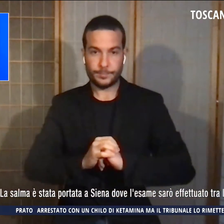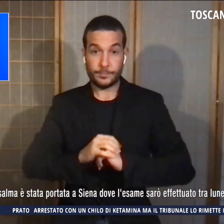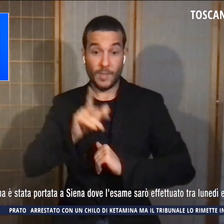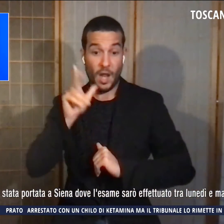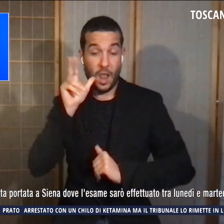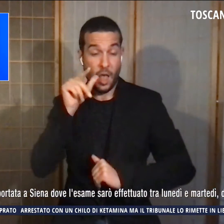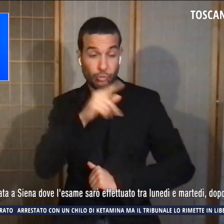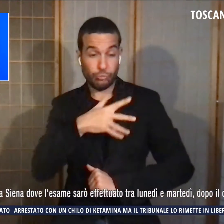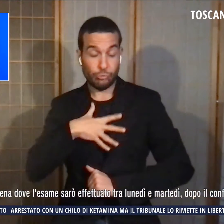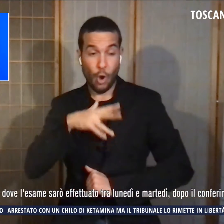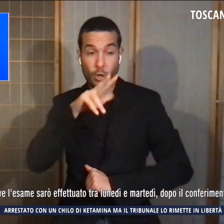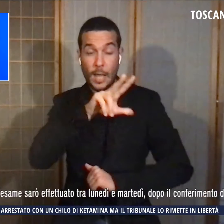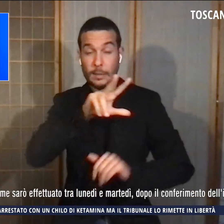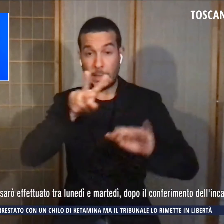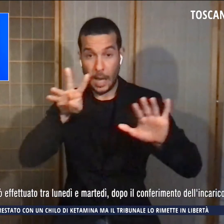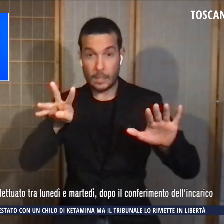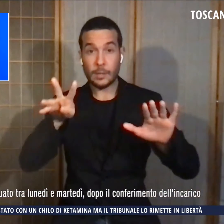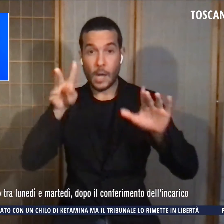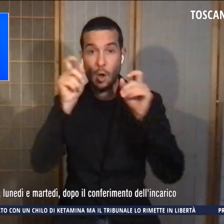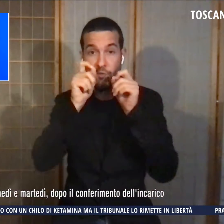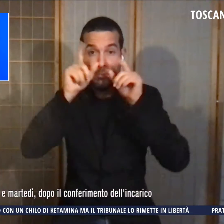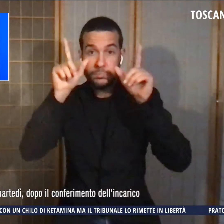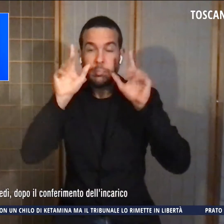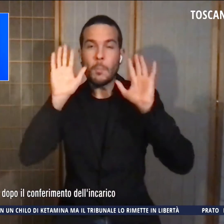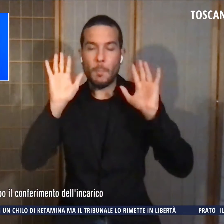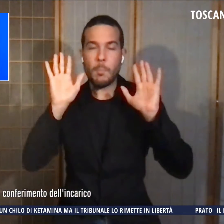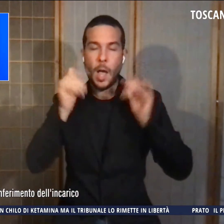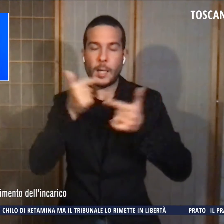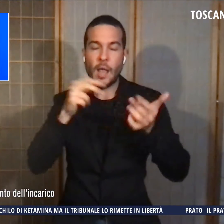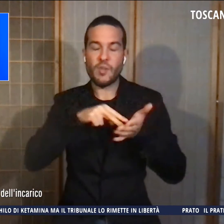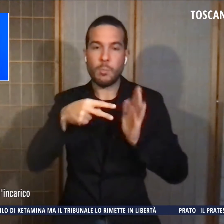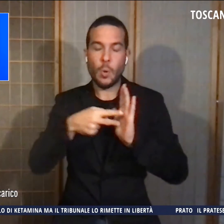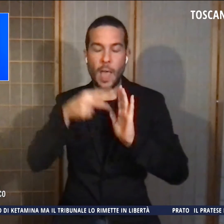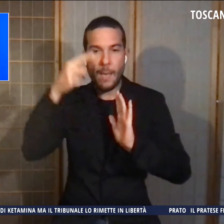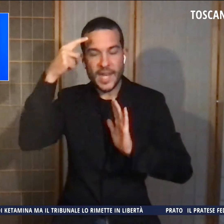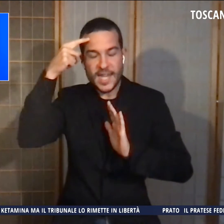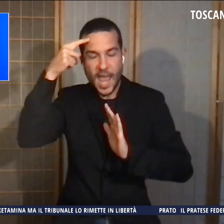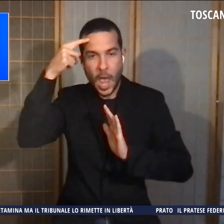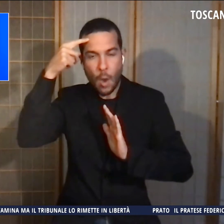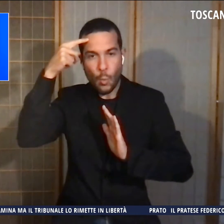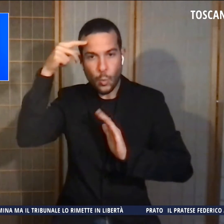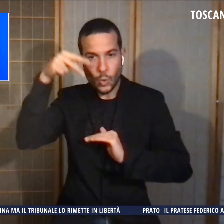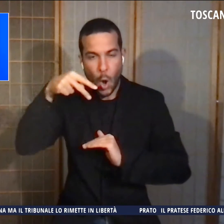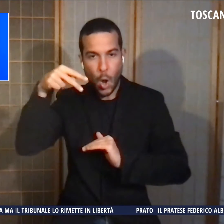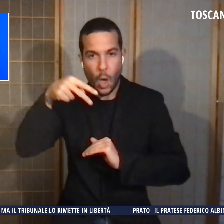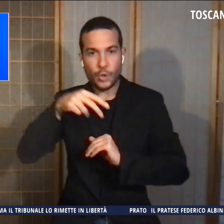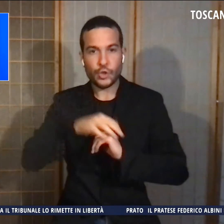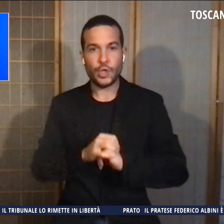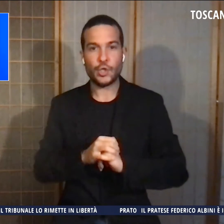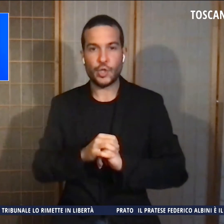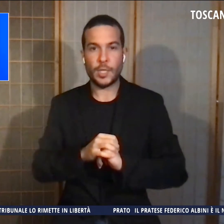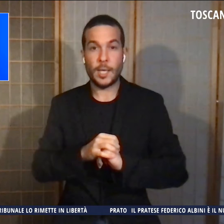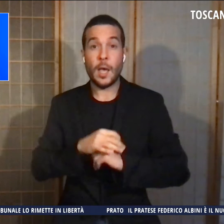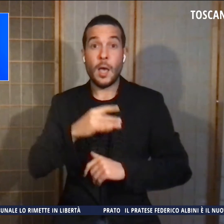si è poi risvegliata ma è affetta da gravi problemi neurologici. Su quanto accaduto a madre e figlia, la